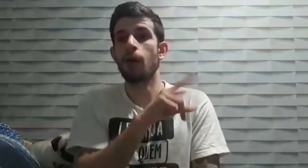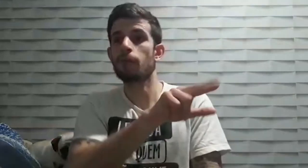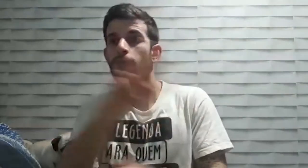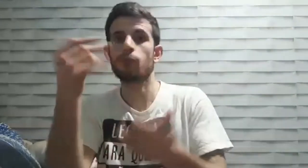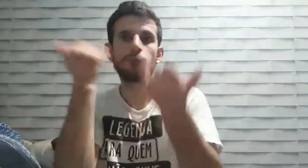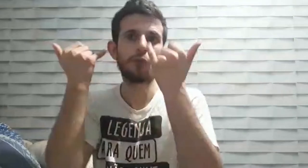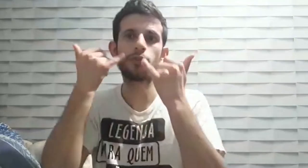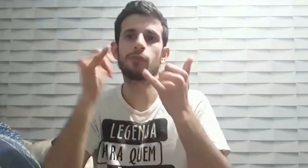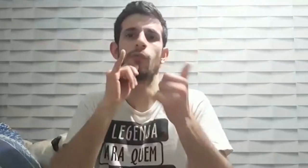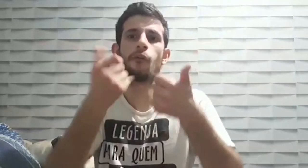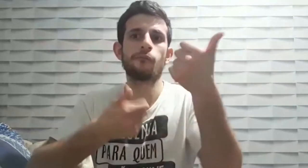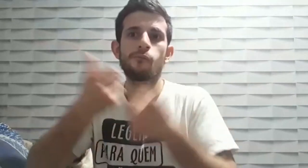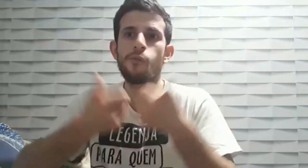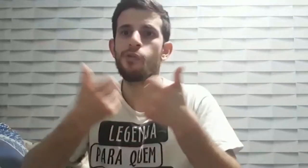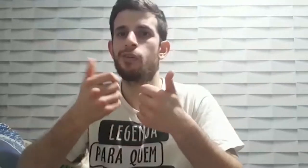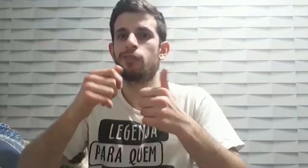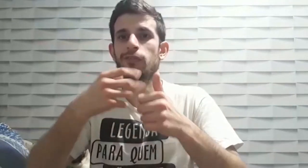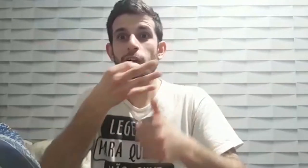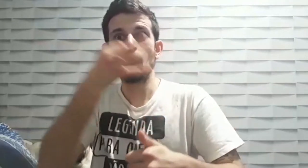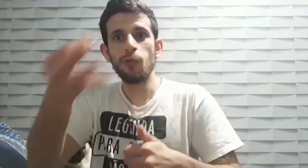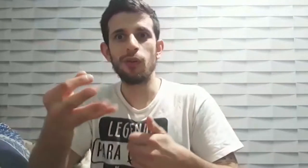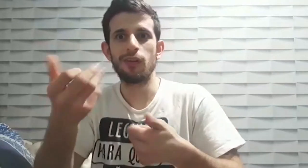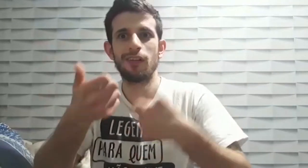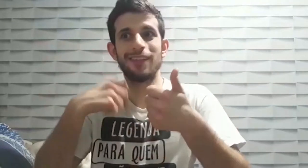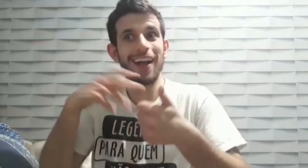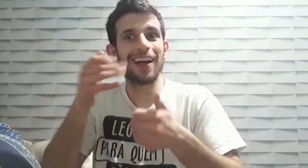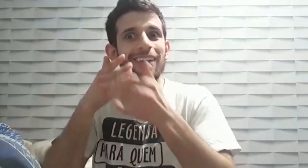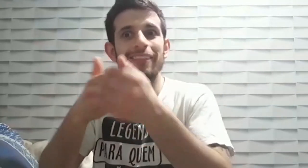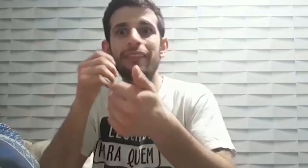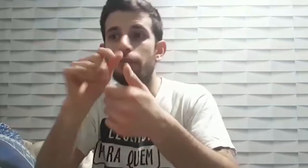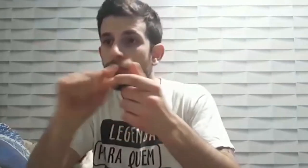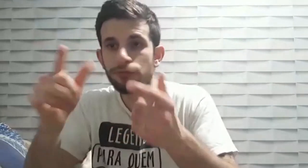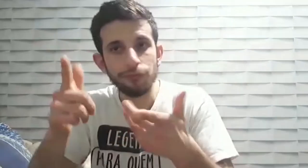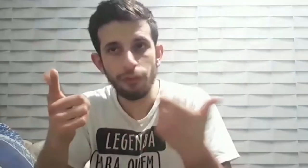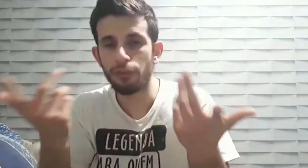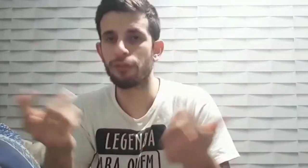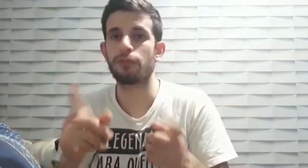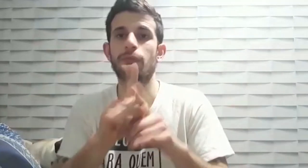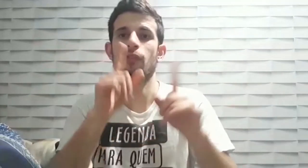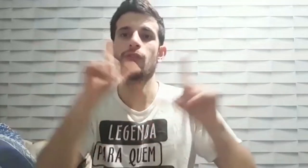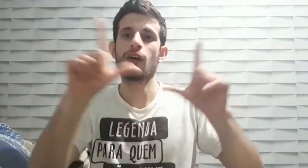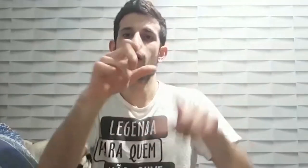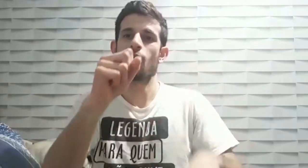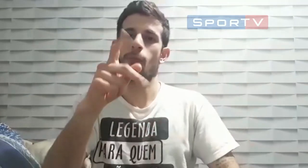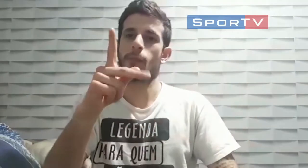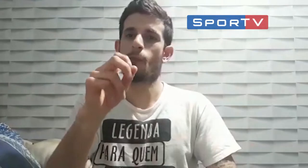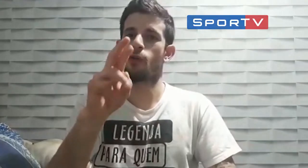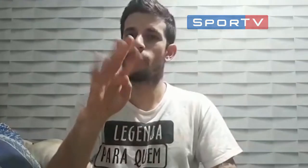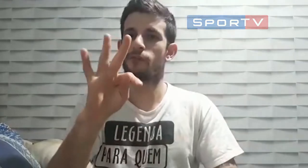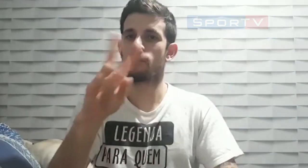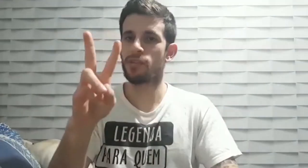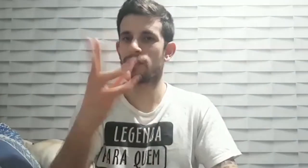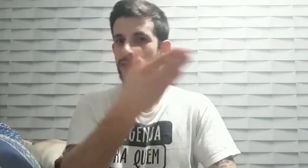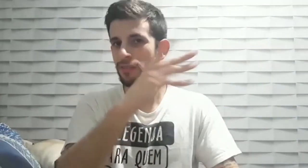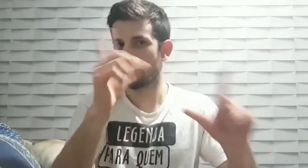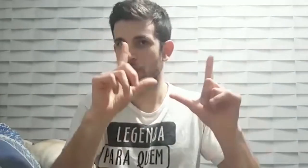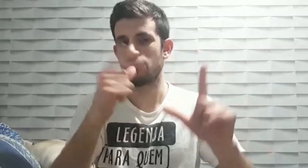Bom, existem diversos conteúdos diferentes, como comentários sobre futebol no Esporte TV, que eu gosto de acompanhar.